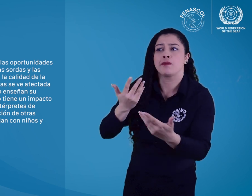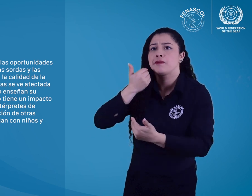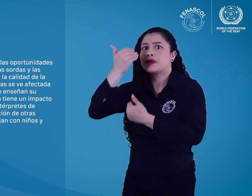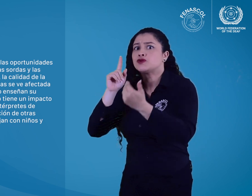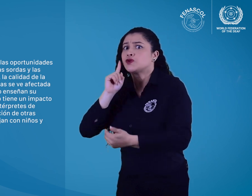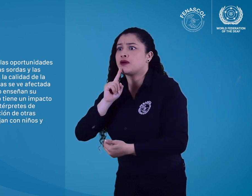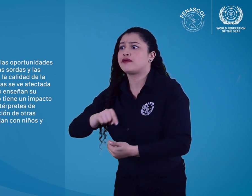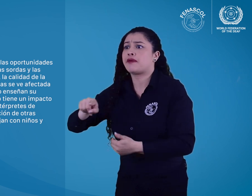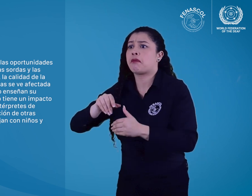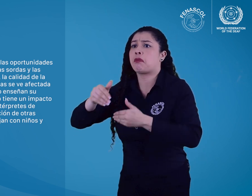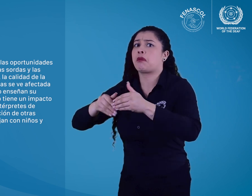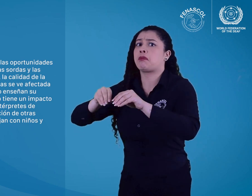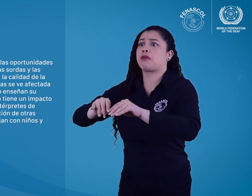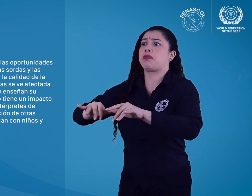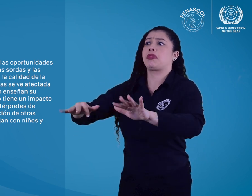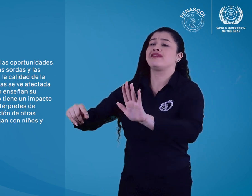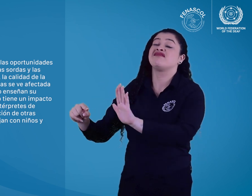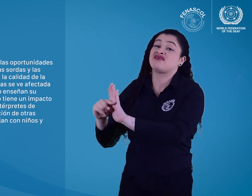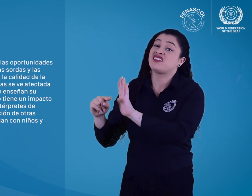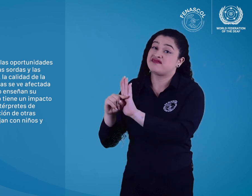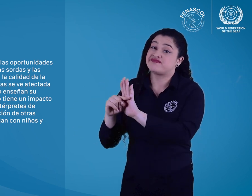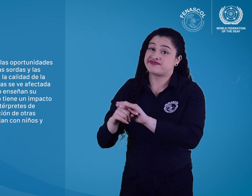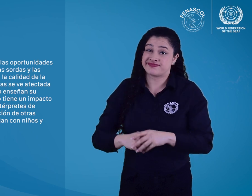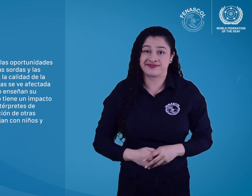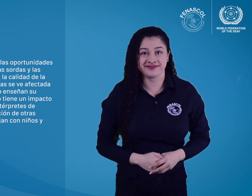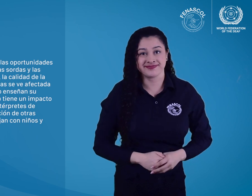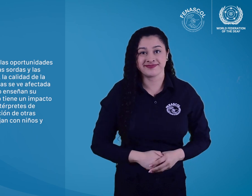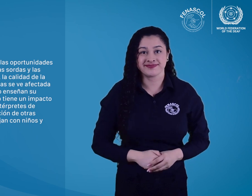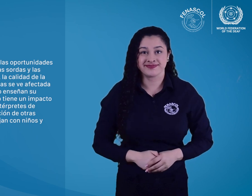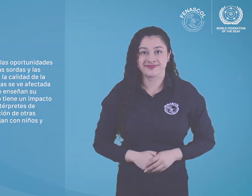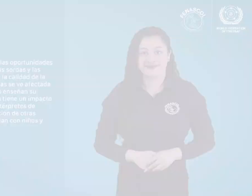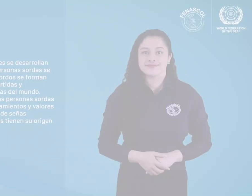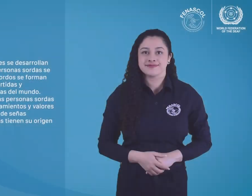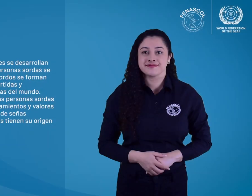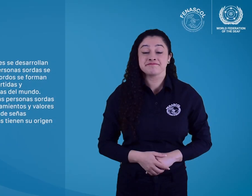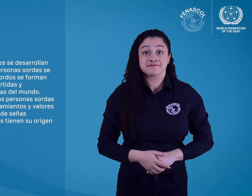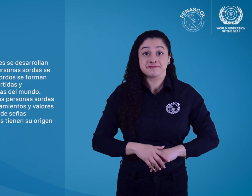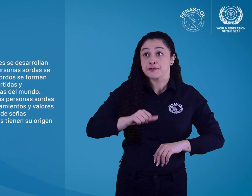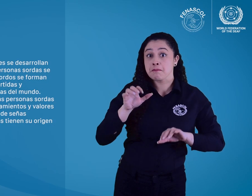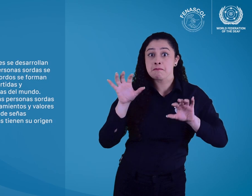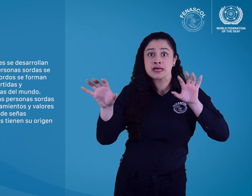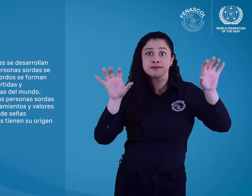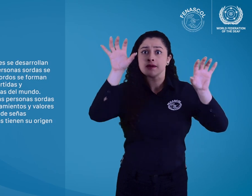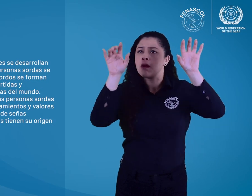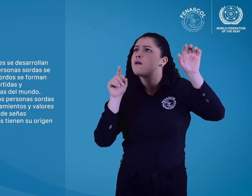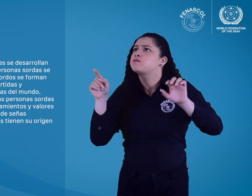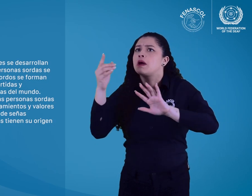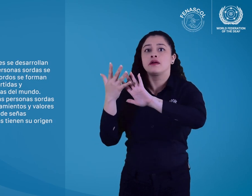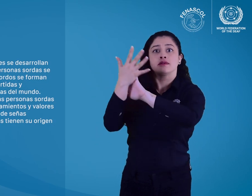de señas y en la formación de otras personas que enseñan y trabajan con niños y adultos sordos. Las lenguas de señas